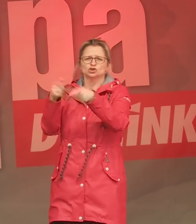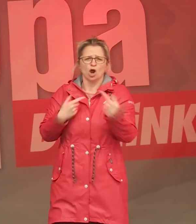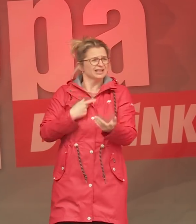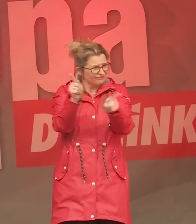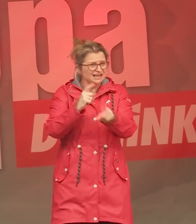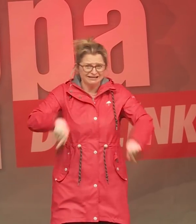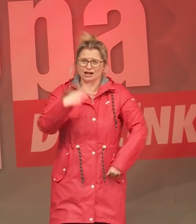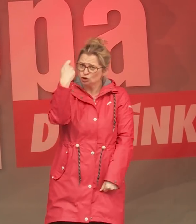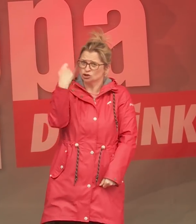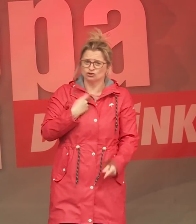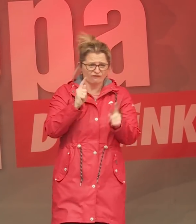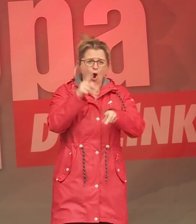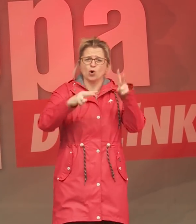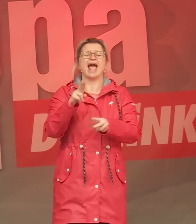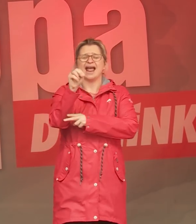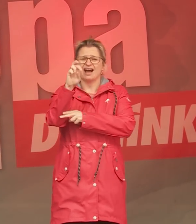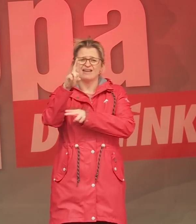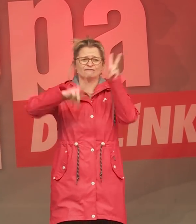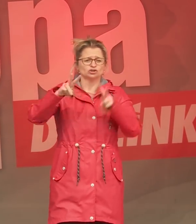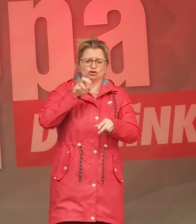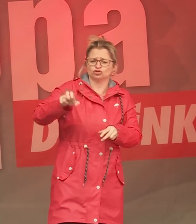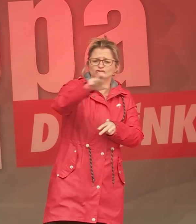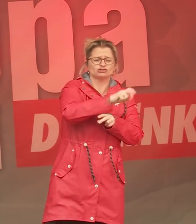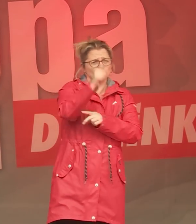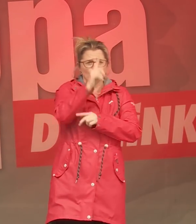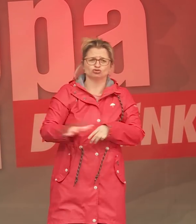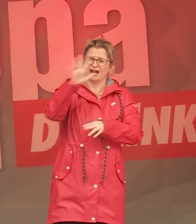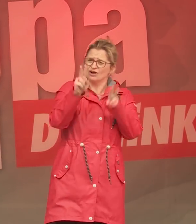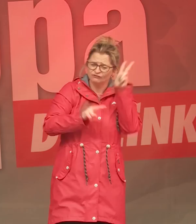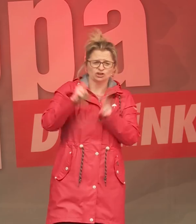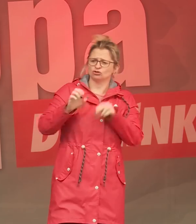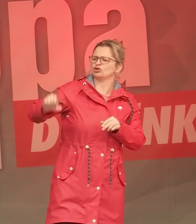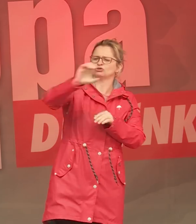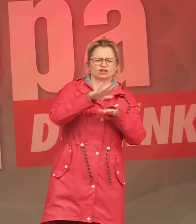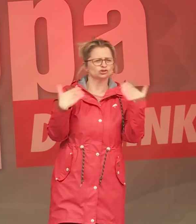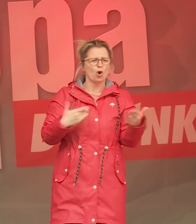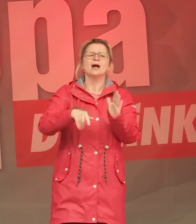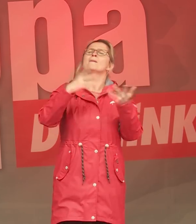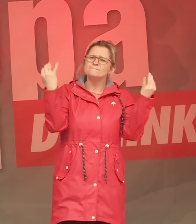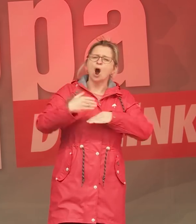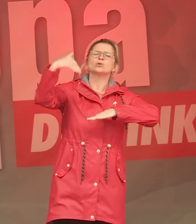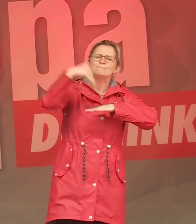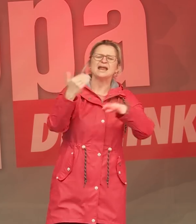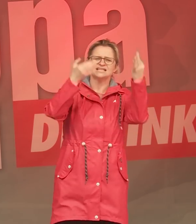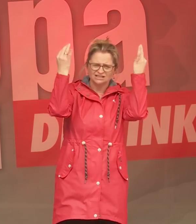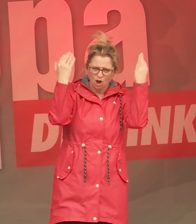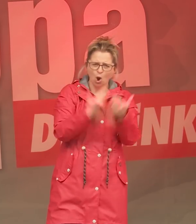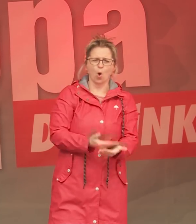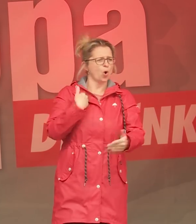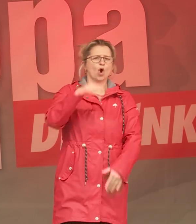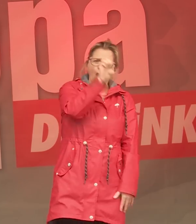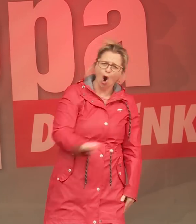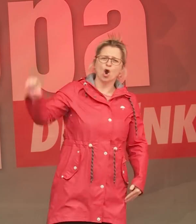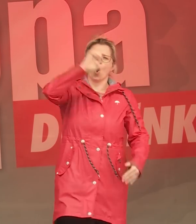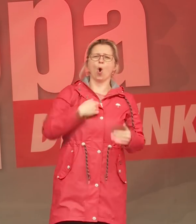in den verschiedenen Städten Nordrhein-Westfalen und in der Bundesrepublik sehen. Ja, ein gesetzlicher Mindestlohn, die Rahmenbedingungen auf europäischer Ebene, das wäre